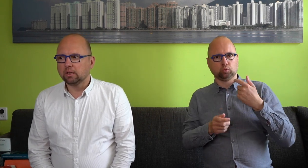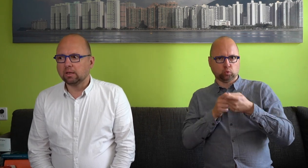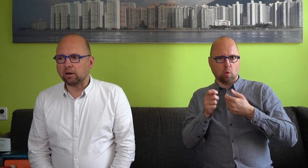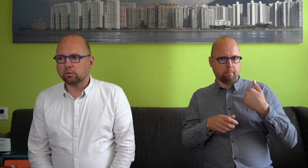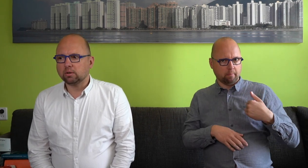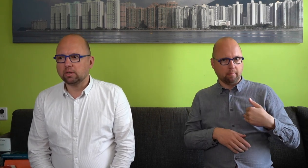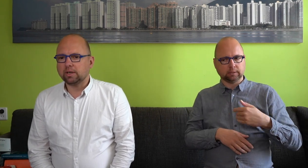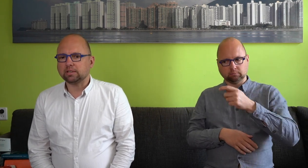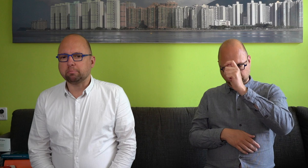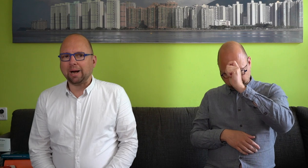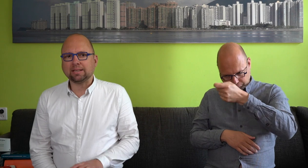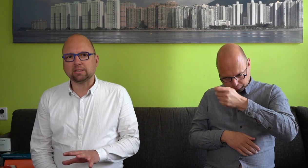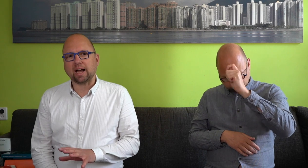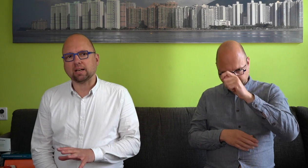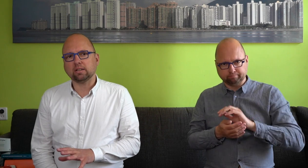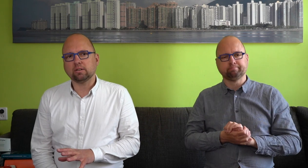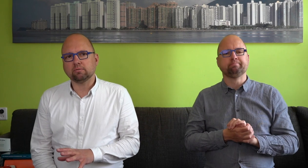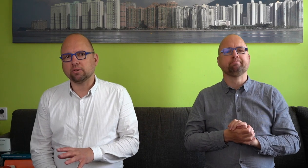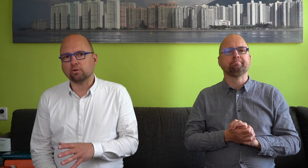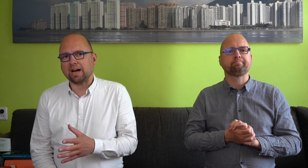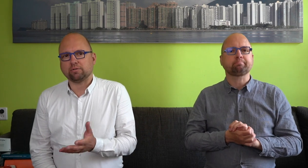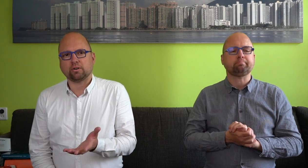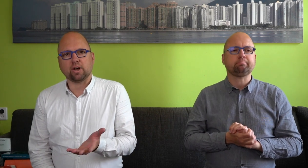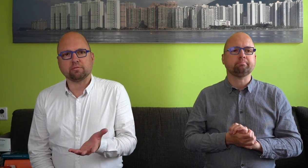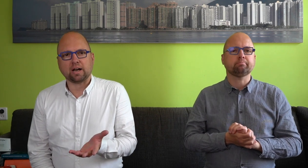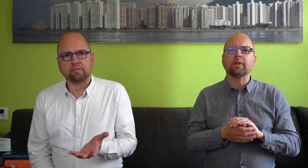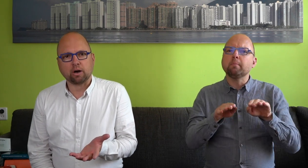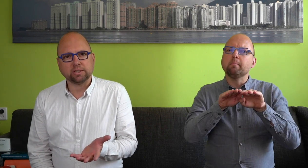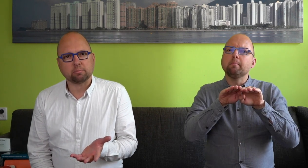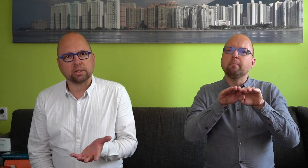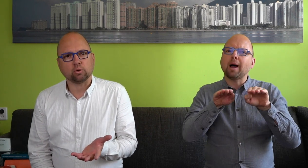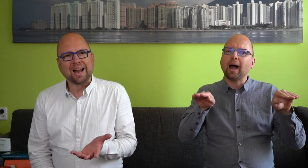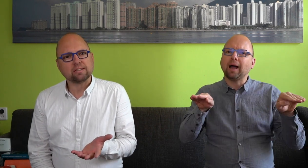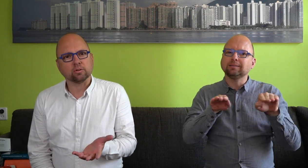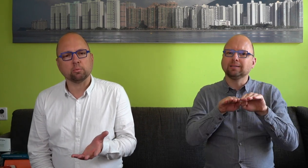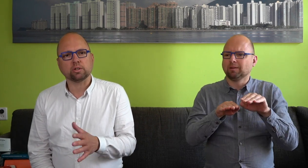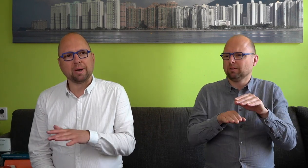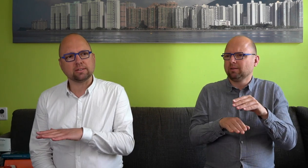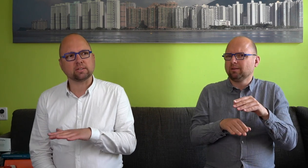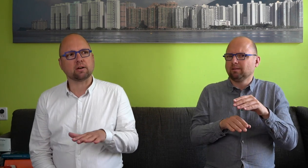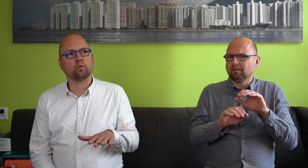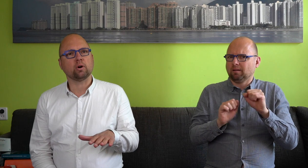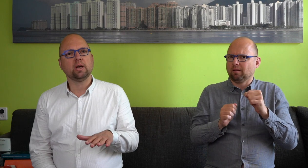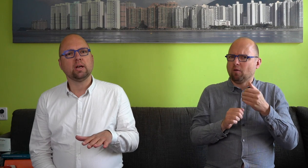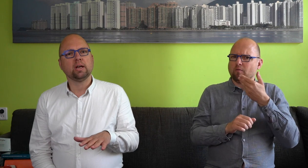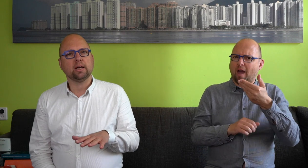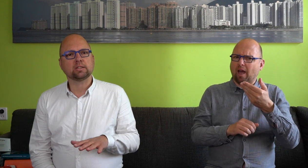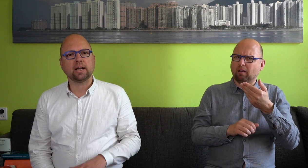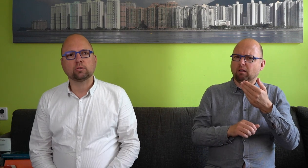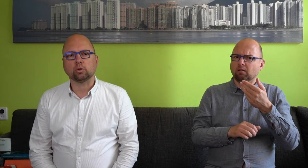Nou is de basis eigenlijk, want ook daarvan kun je afvragen van waarom is dat pas zo laat dan gebeurd, de basis daarvoor is gelegd door